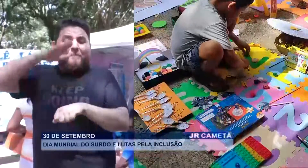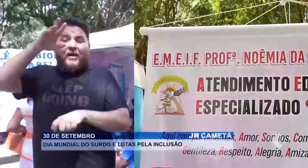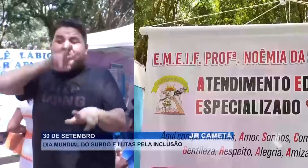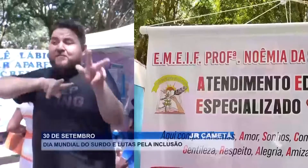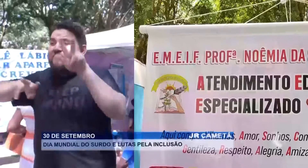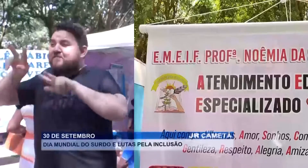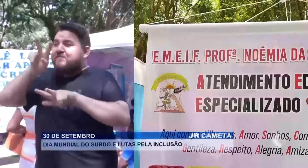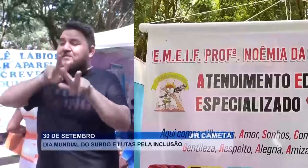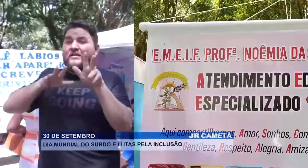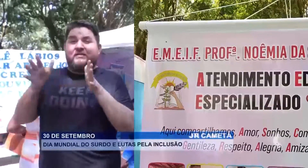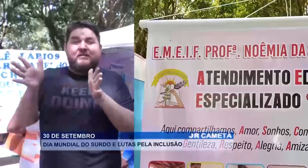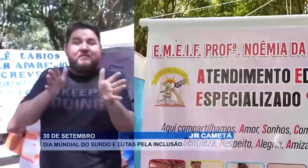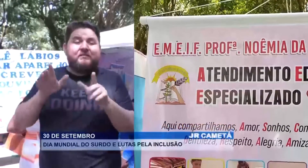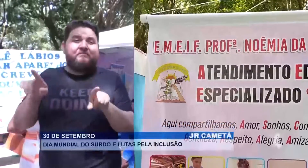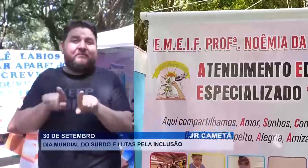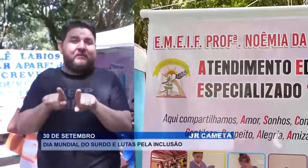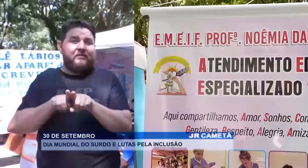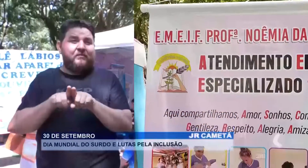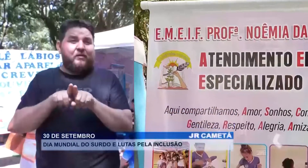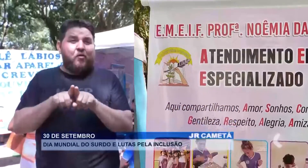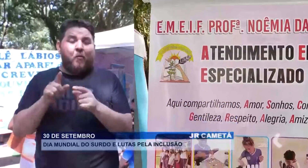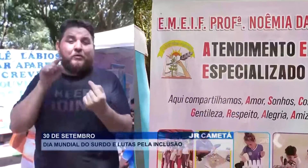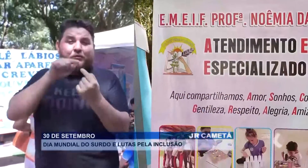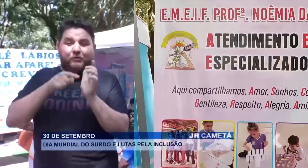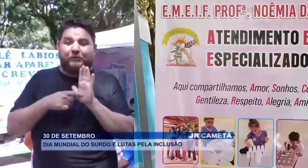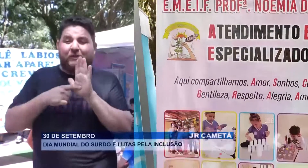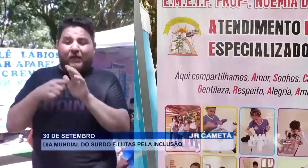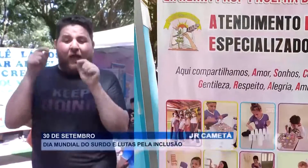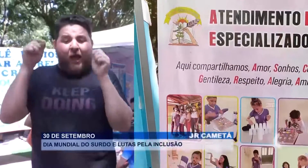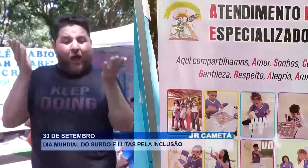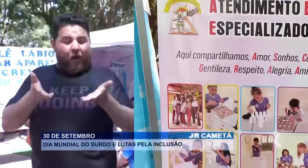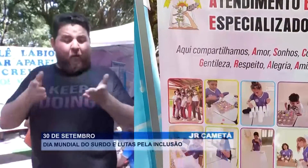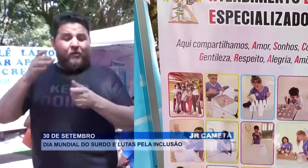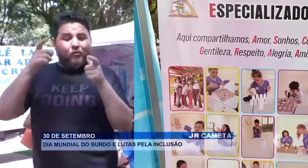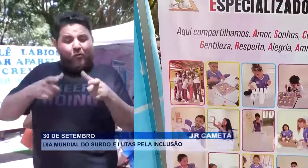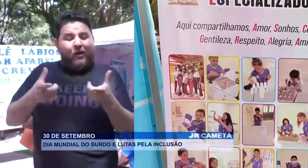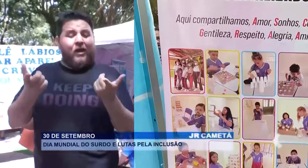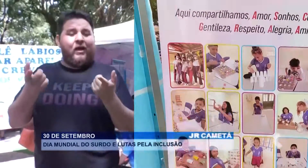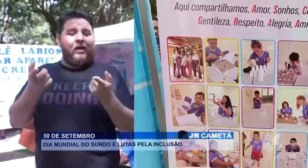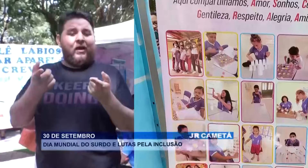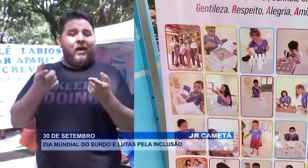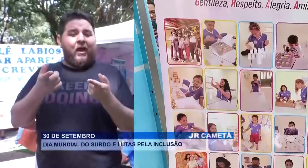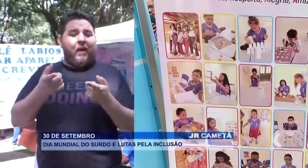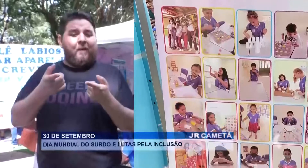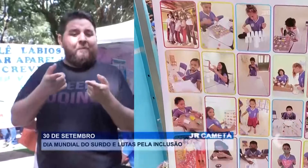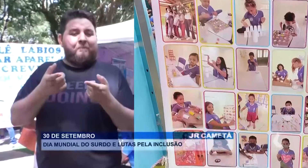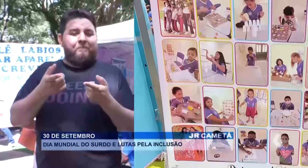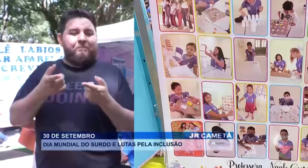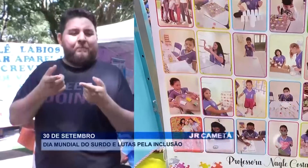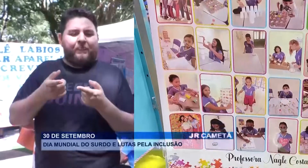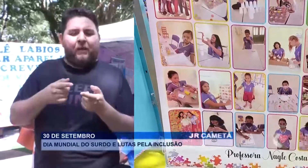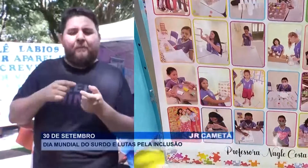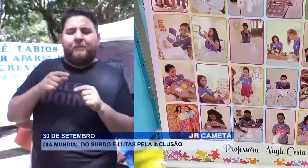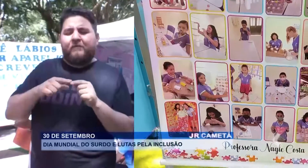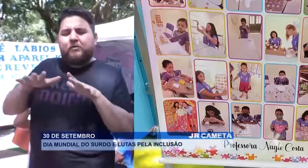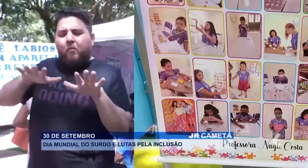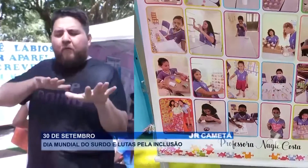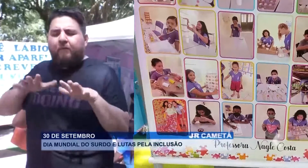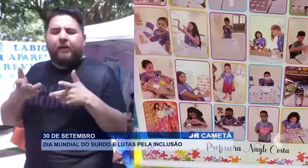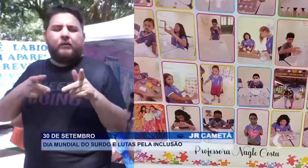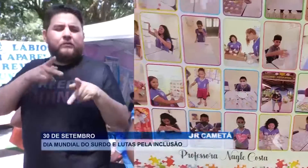visibilidade. Então o intuito de trazer aqui para esse momento foi justamente para aproveitar o ensejo